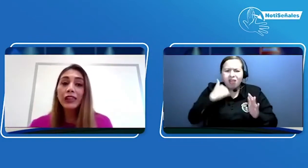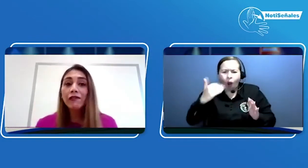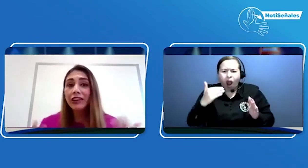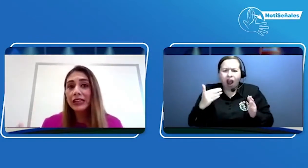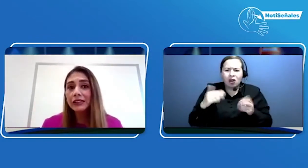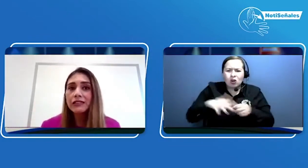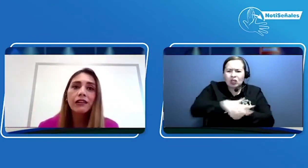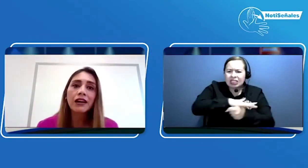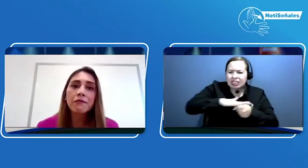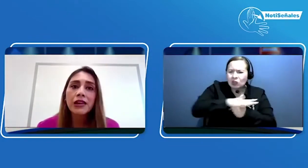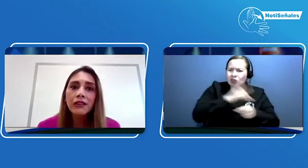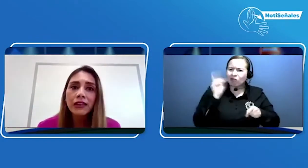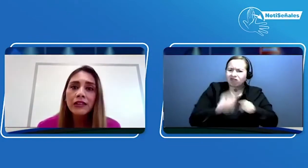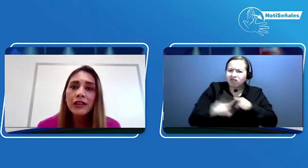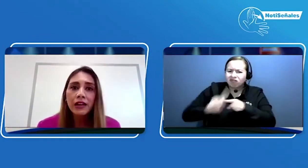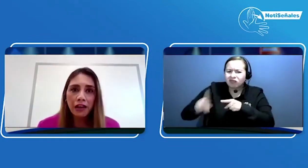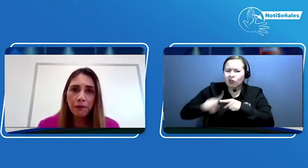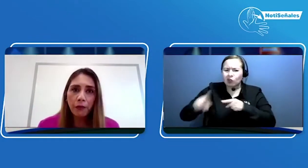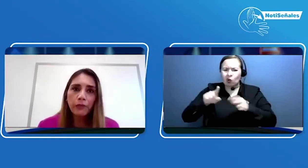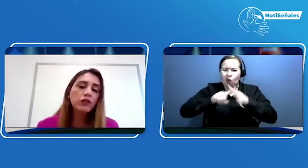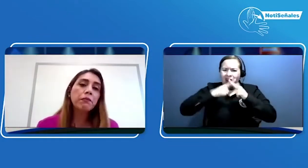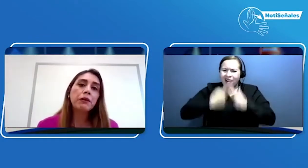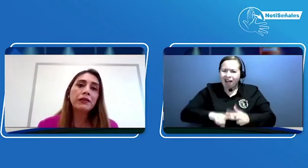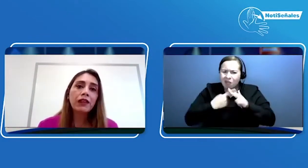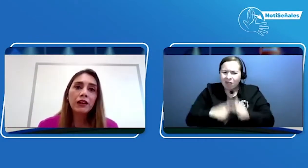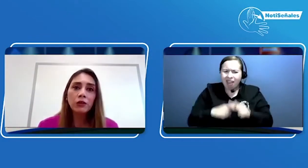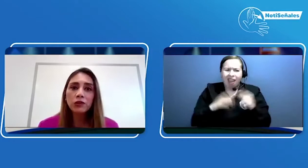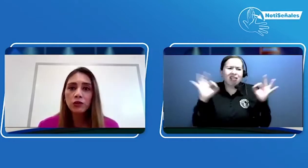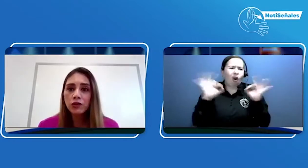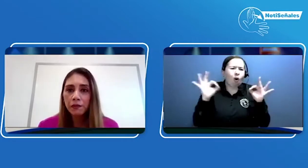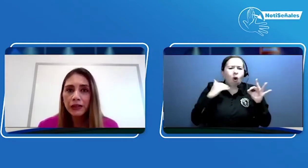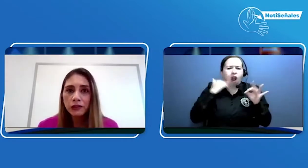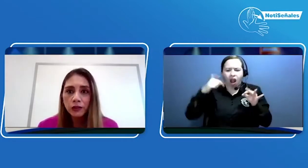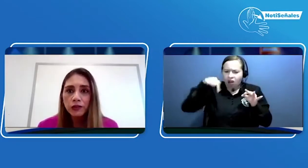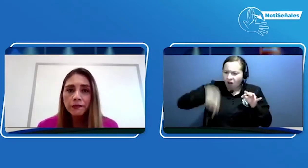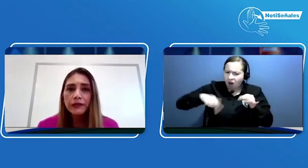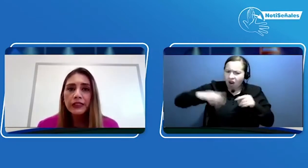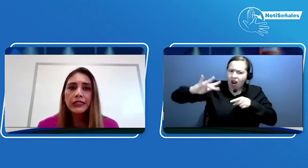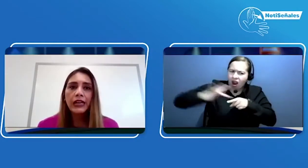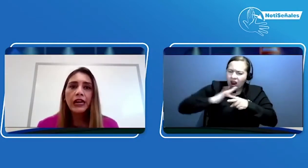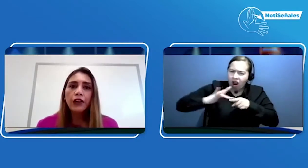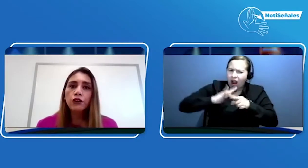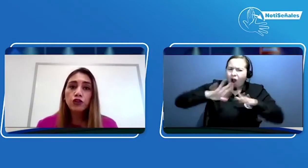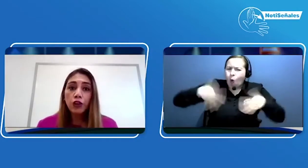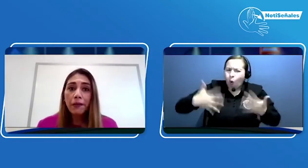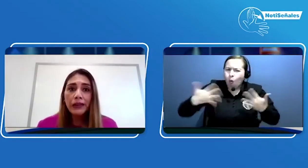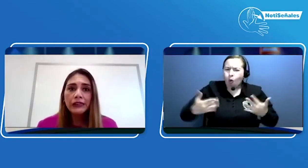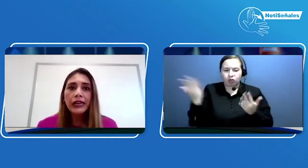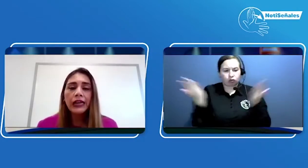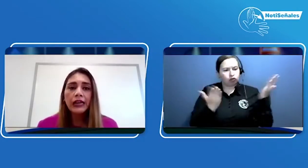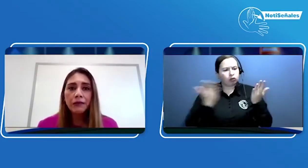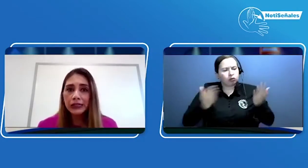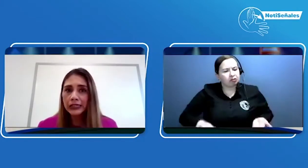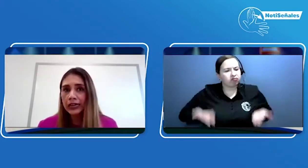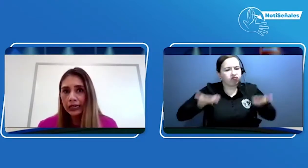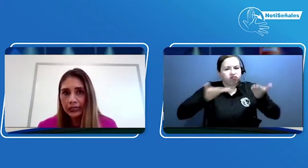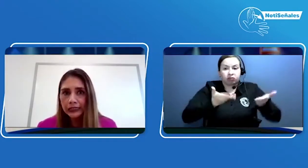diferentes herramientas que podamos implementar en nuestros servicios. ¿Sí? No solamente herramientas de carácter